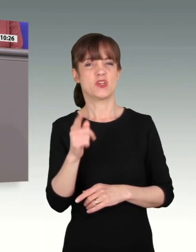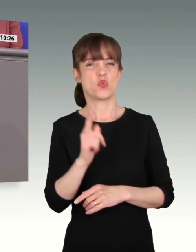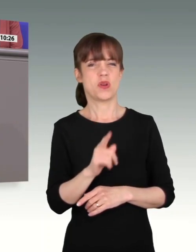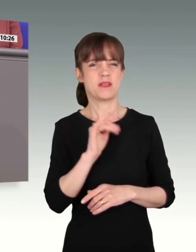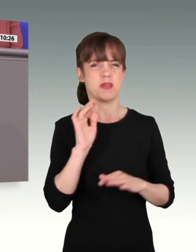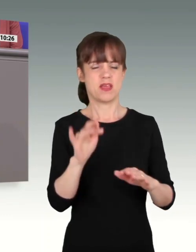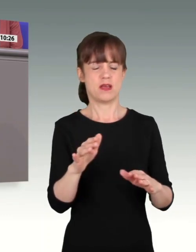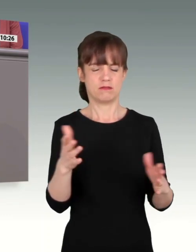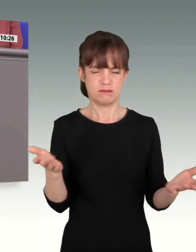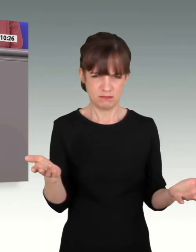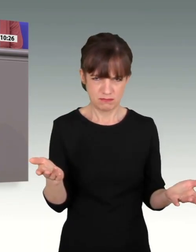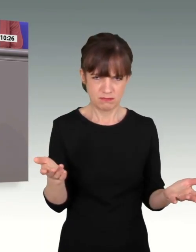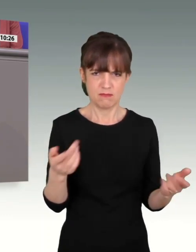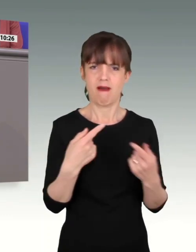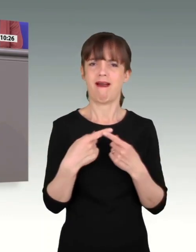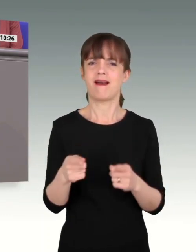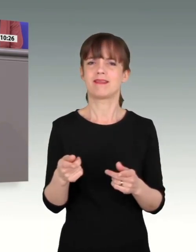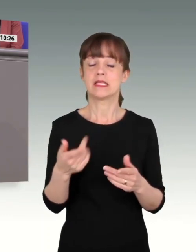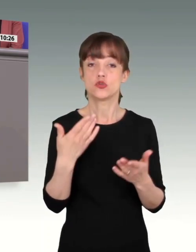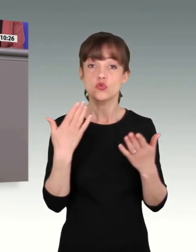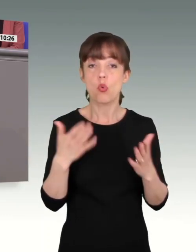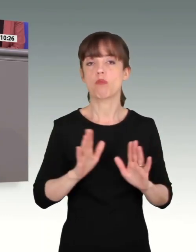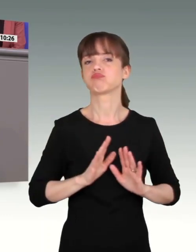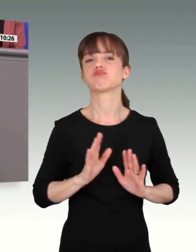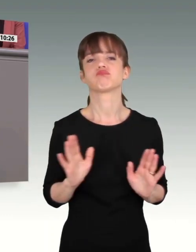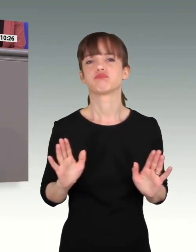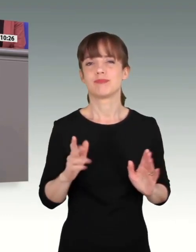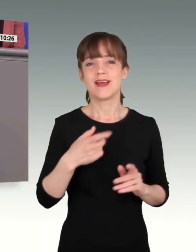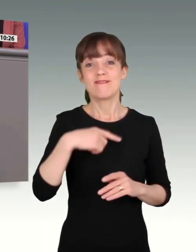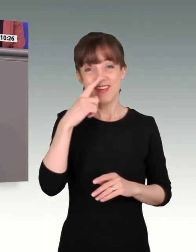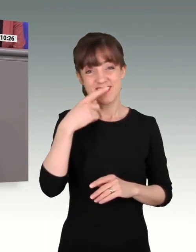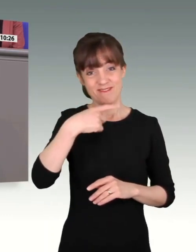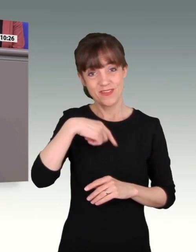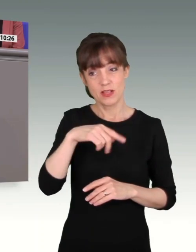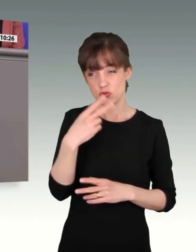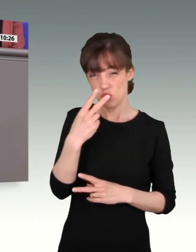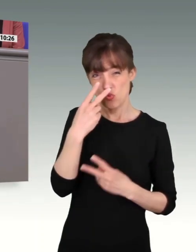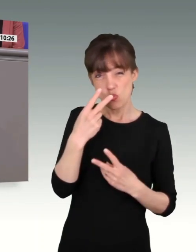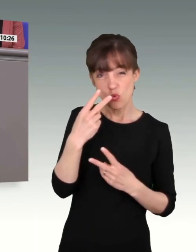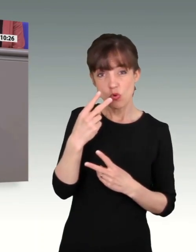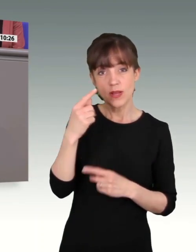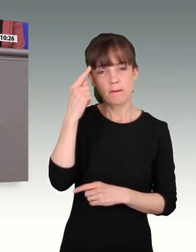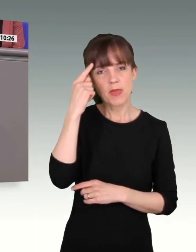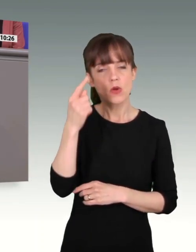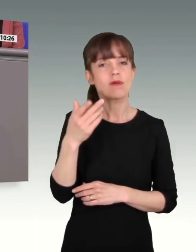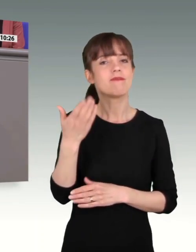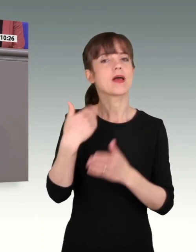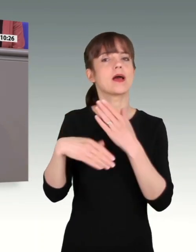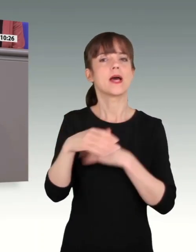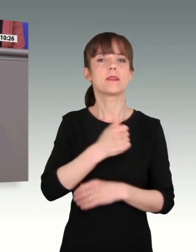nicht mittragen können. Denn wir werden dann eins erleben, dass, wenn wir der Meinung sind heute, dass in der Vergangenheit die Bundeswehr